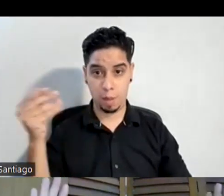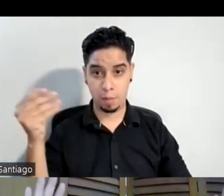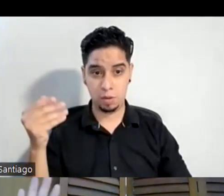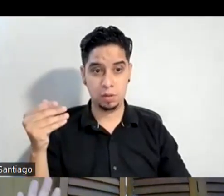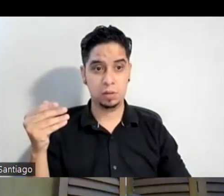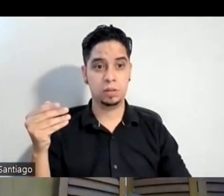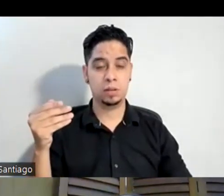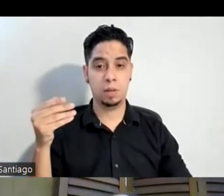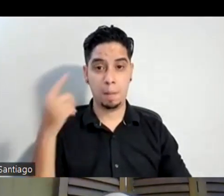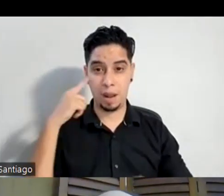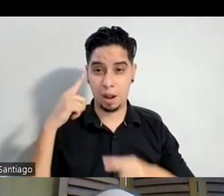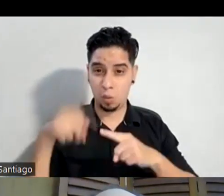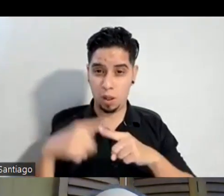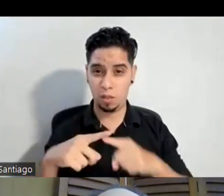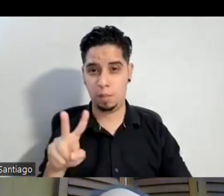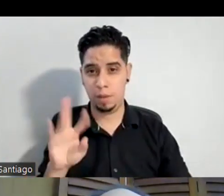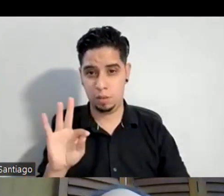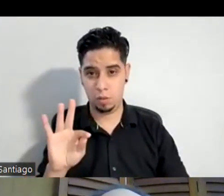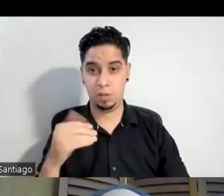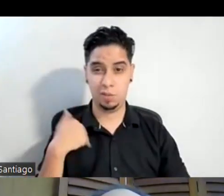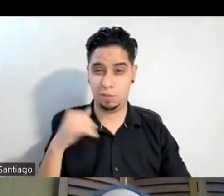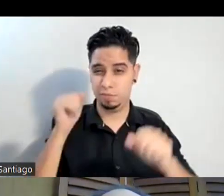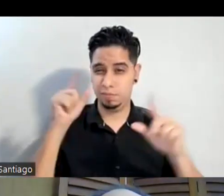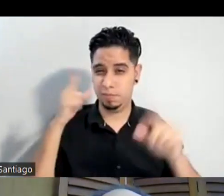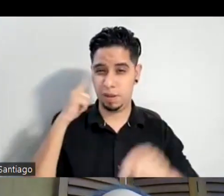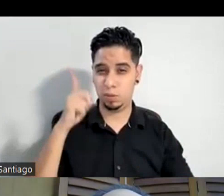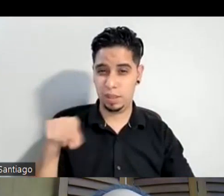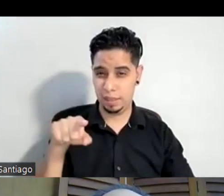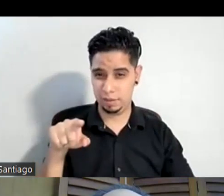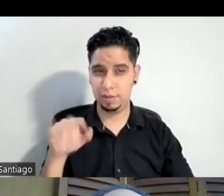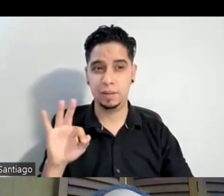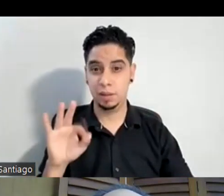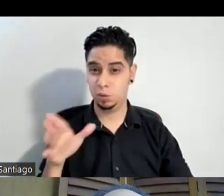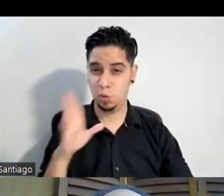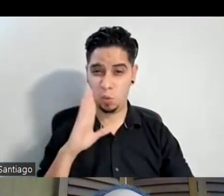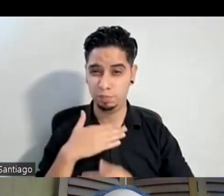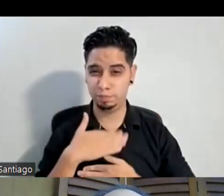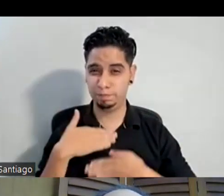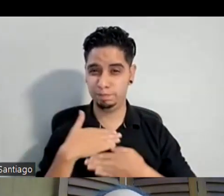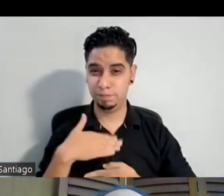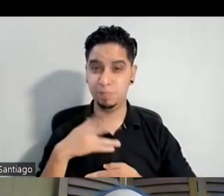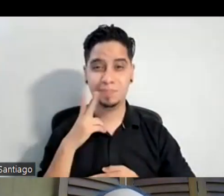29 el 29 les tengo una sorpresita les va a gustar les va a gustar